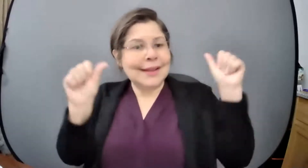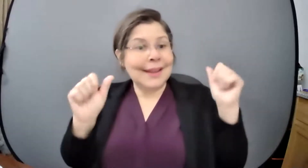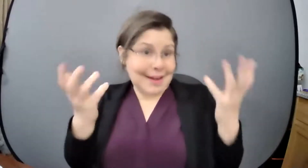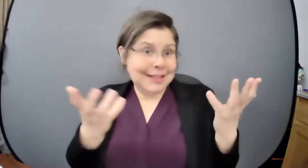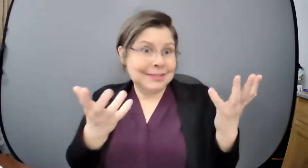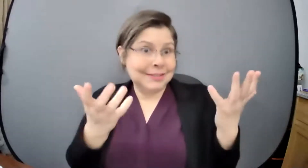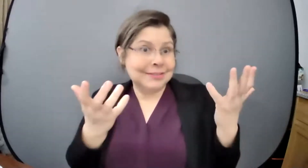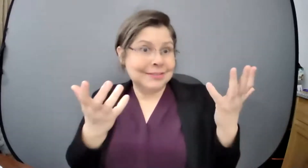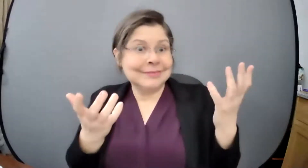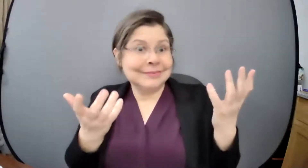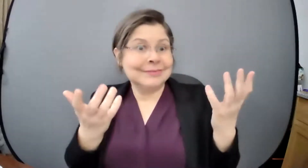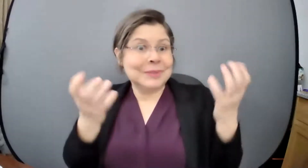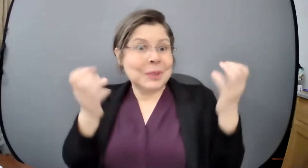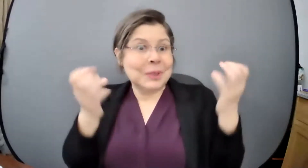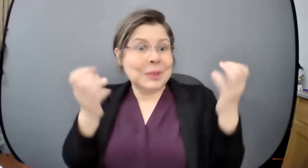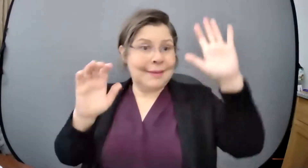tenemos a Roberto